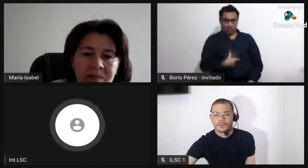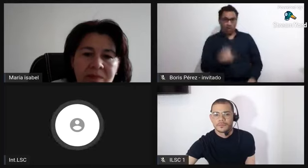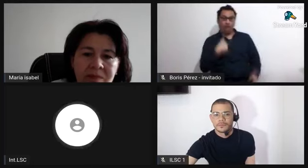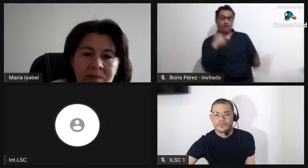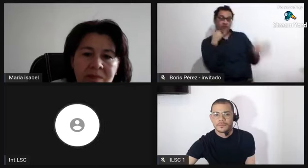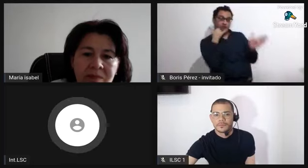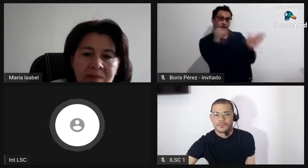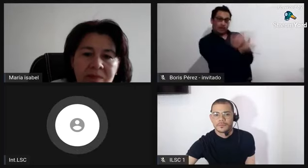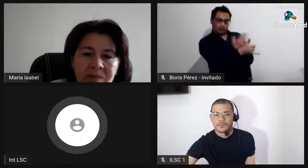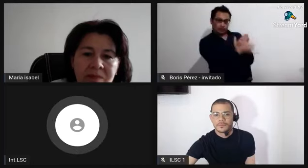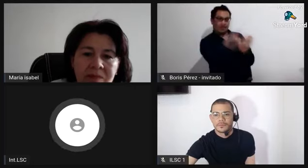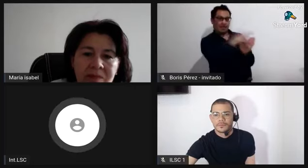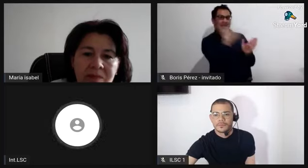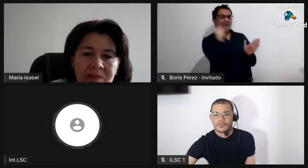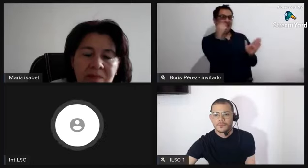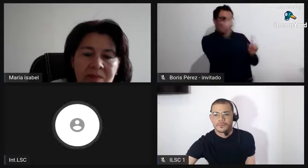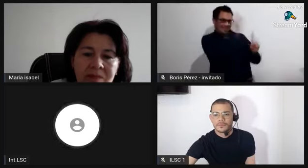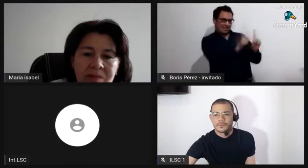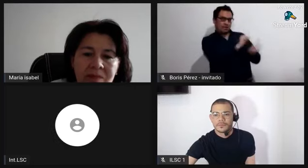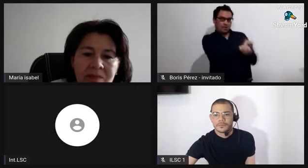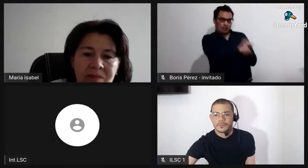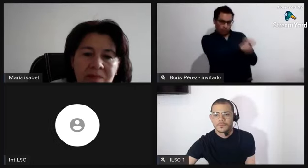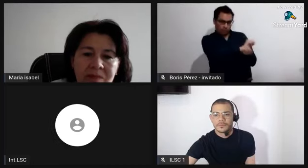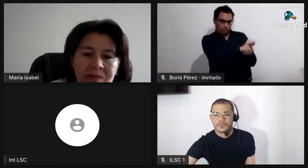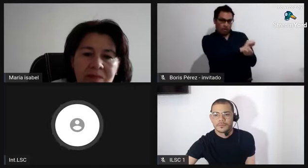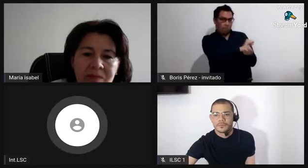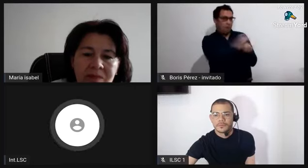tenía hijos con ella.